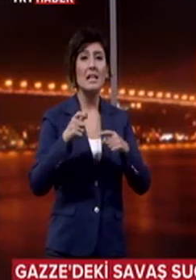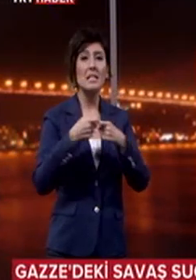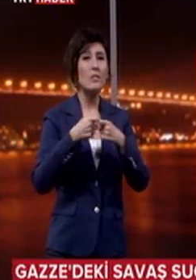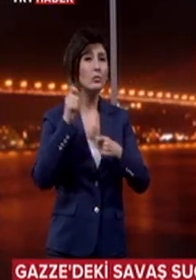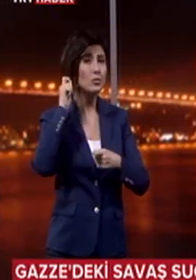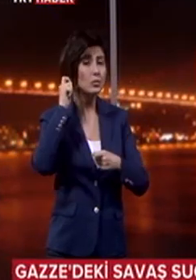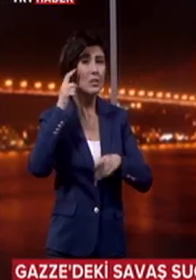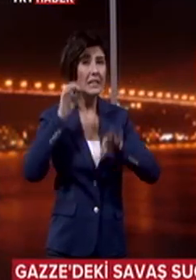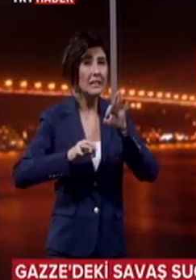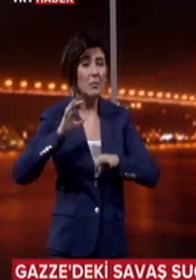vazgeçmesini istedi.